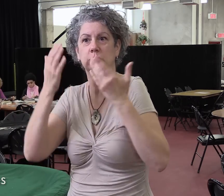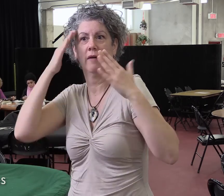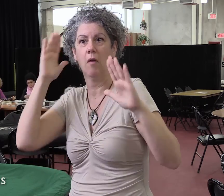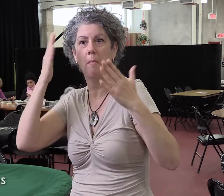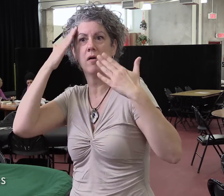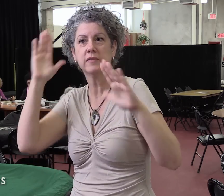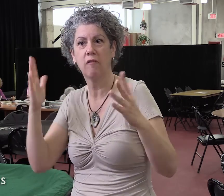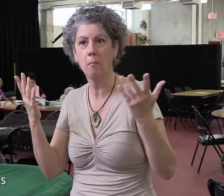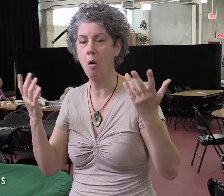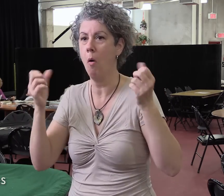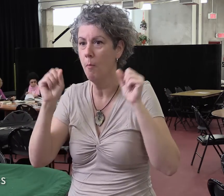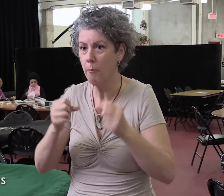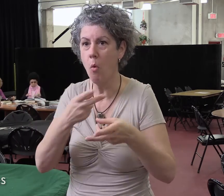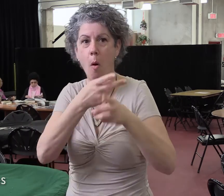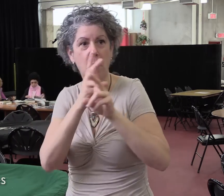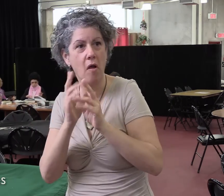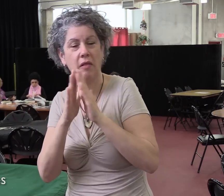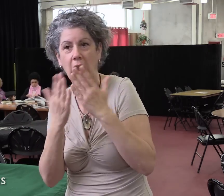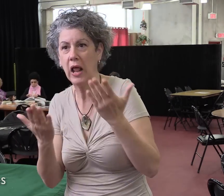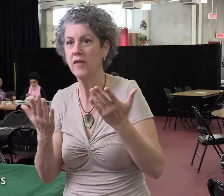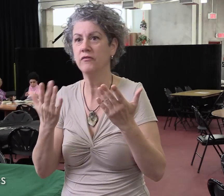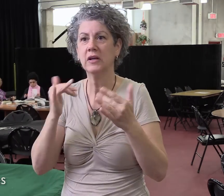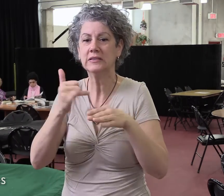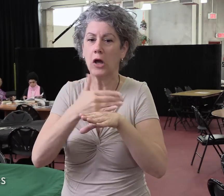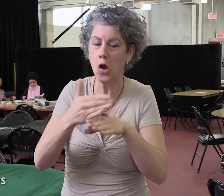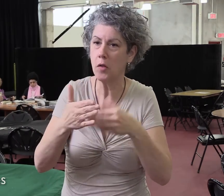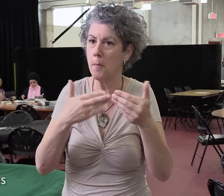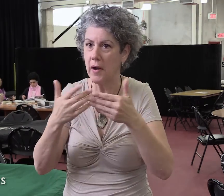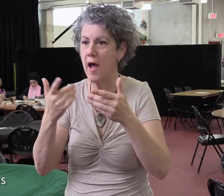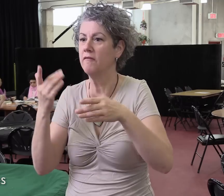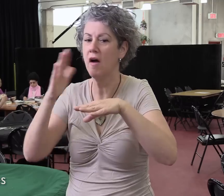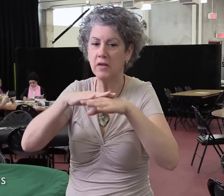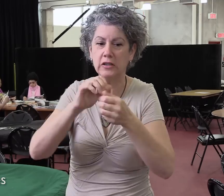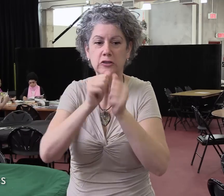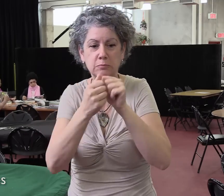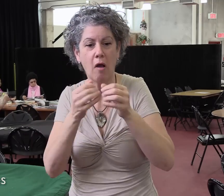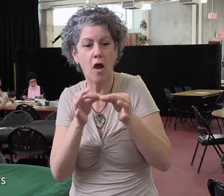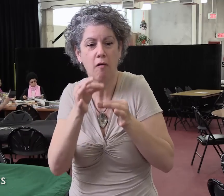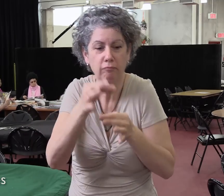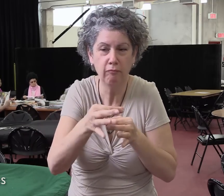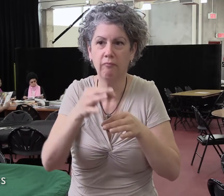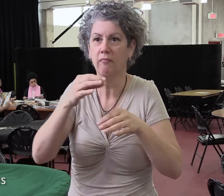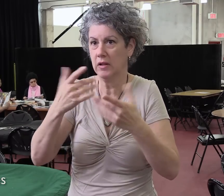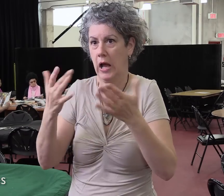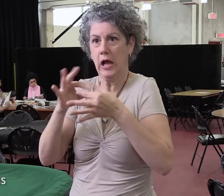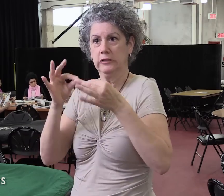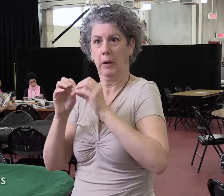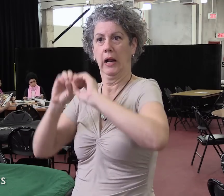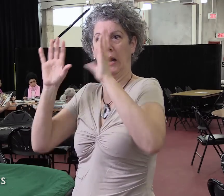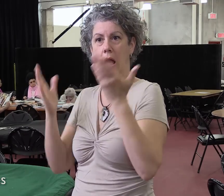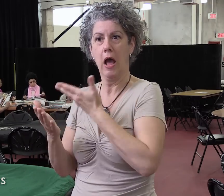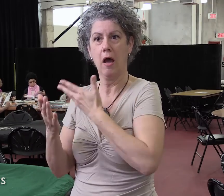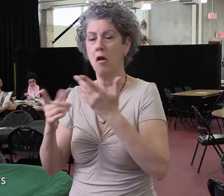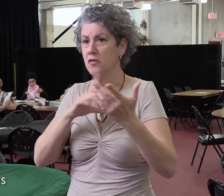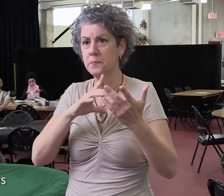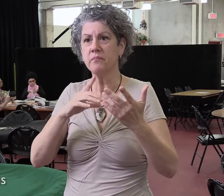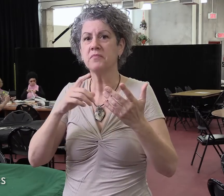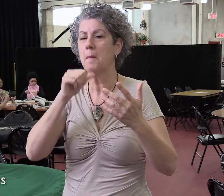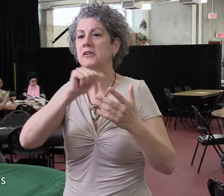lesquelles il n'était pas nécessairement au courant, sur le fait, admettons, de rapporter les livres en retard, de pouvoir renouveler l'abonnement, des choses comme ça. Ça fait que Marc-André